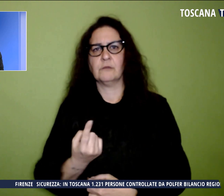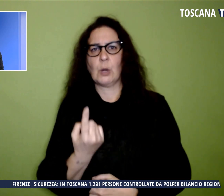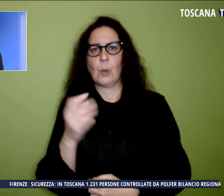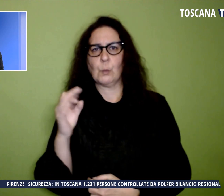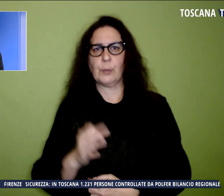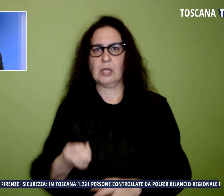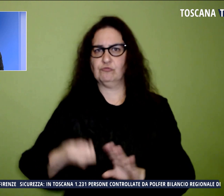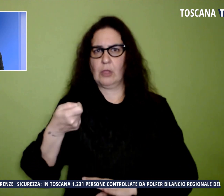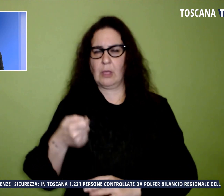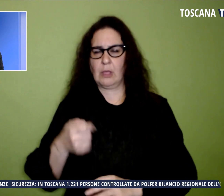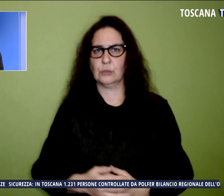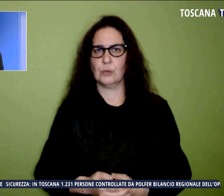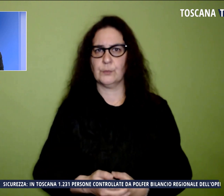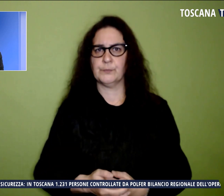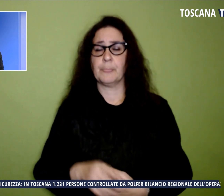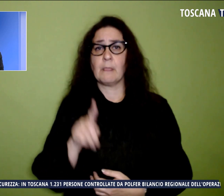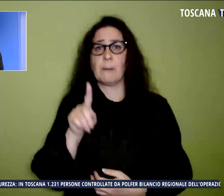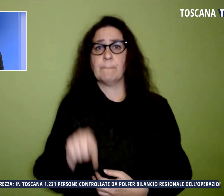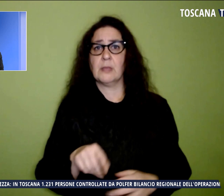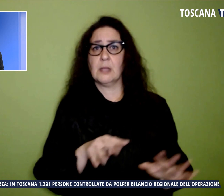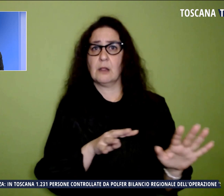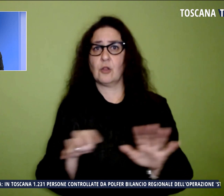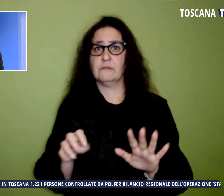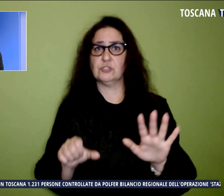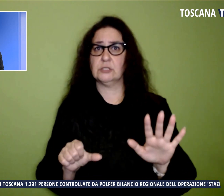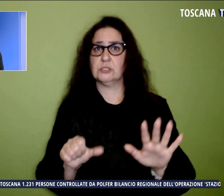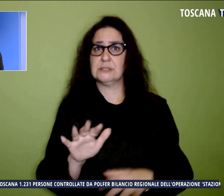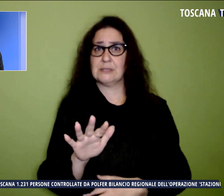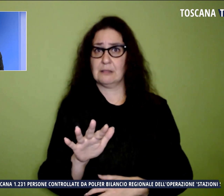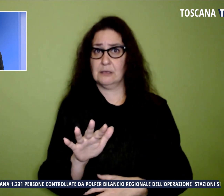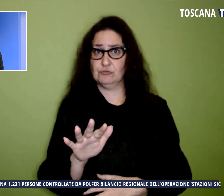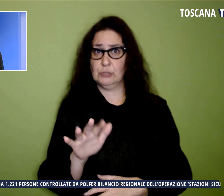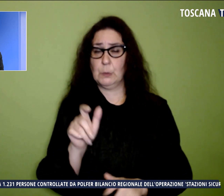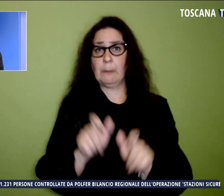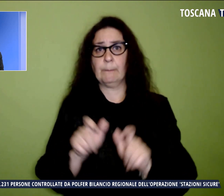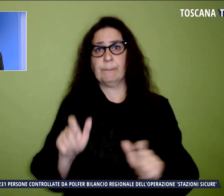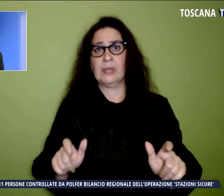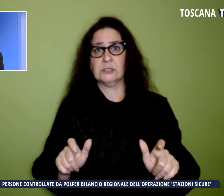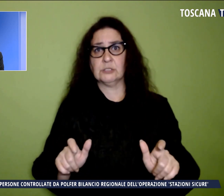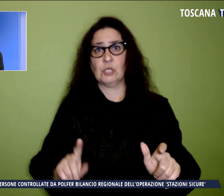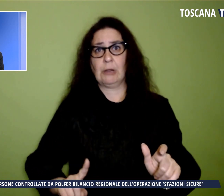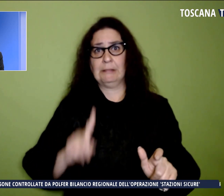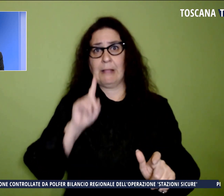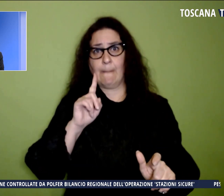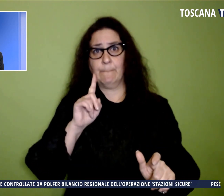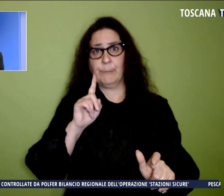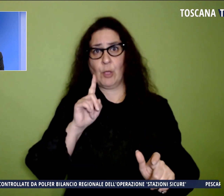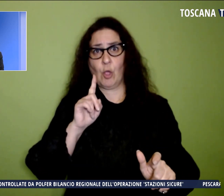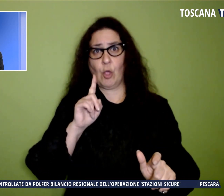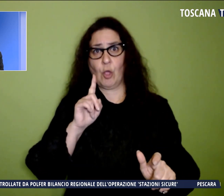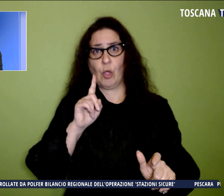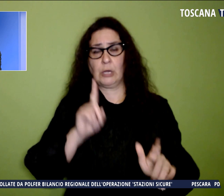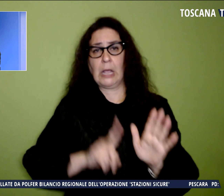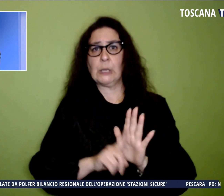1.965 le persone con tampone negativo nelle 24 ore